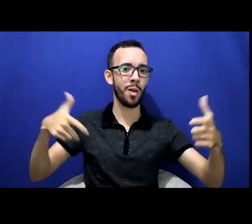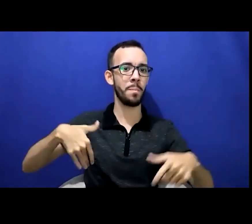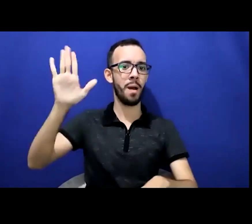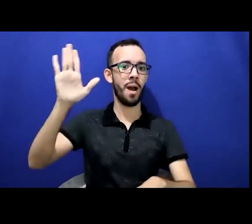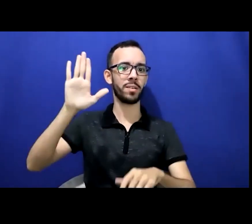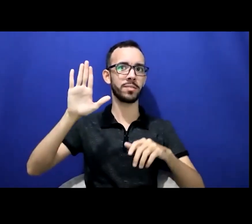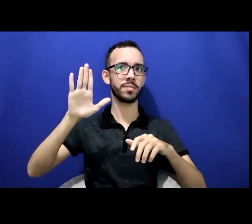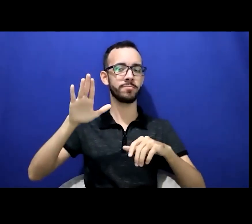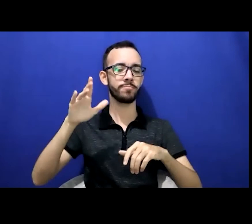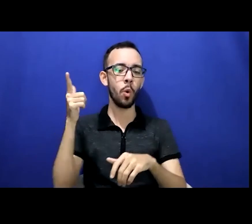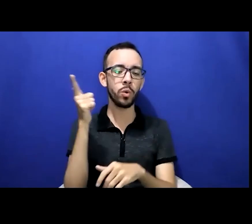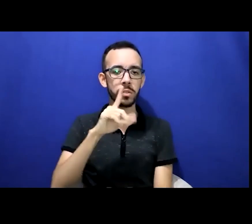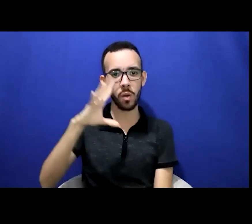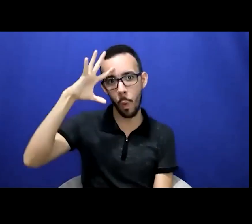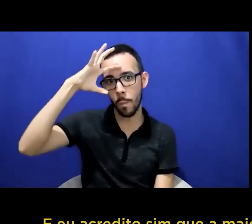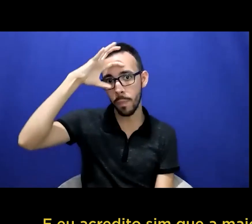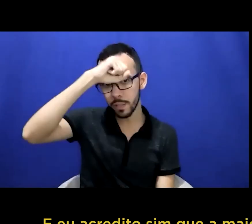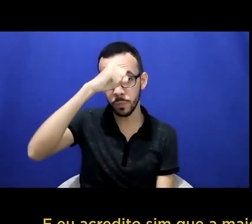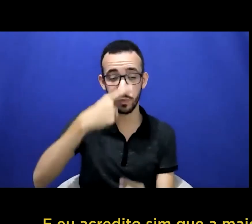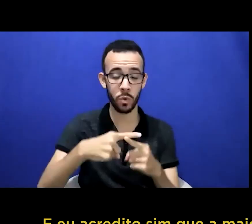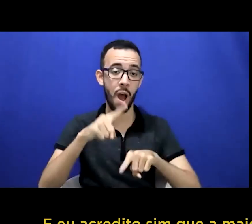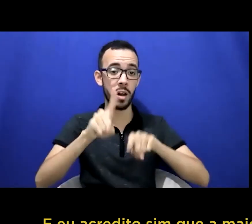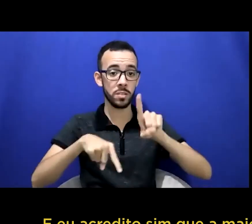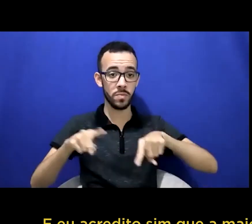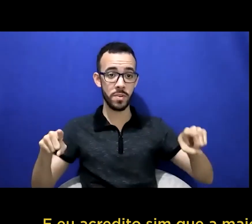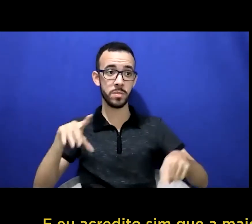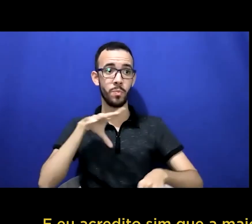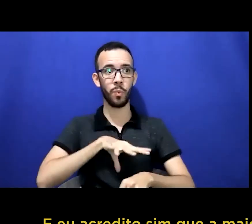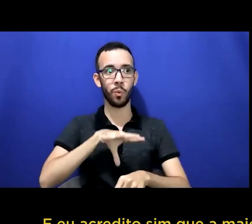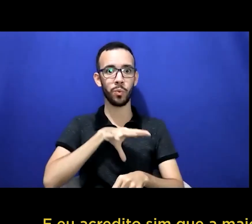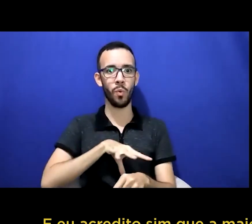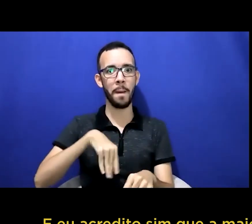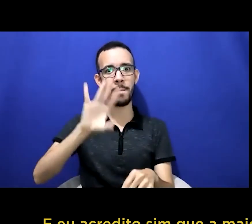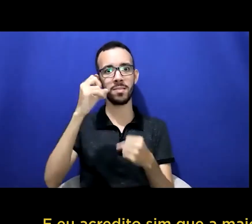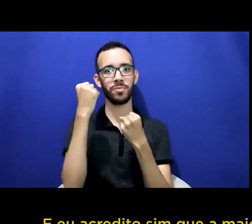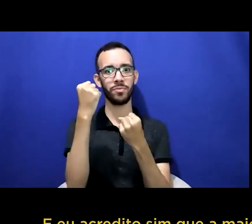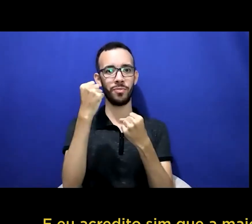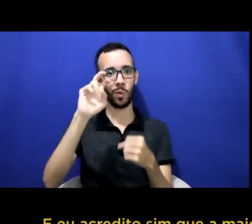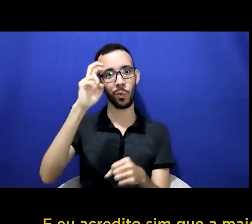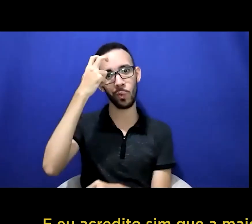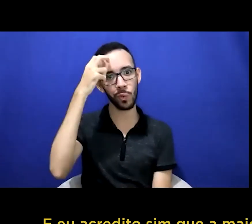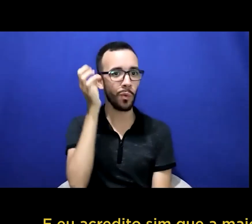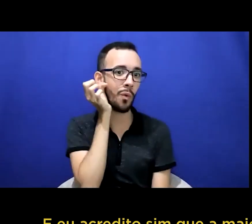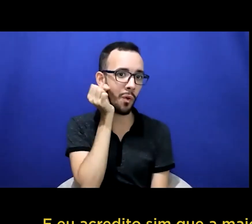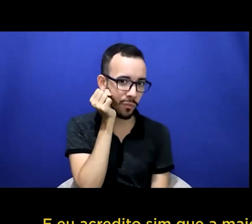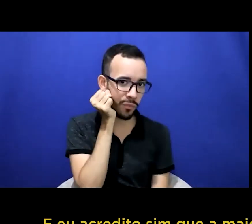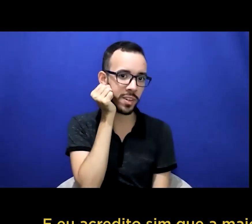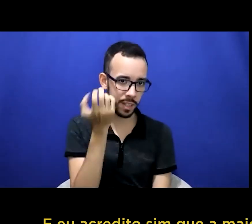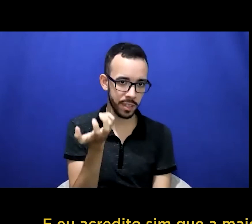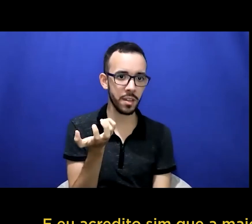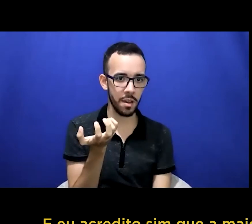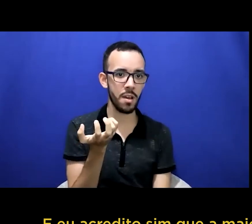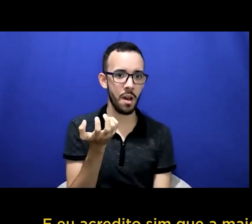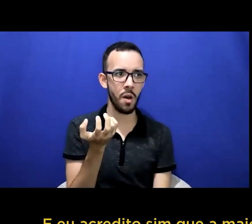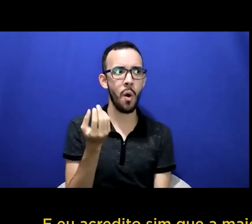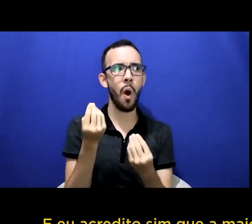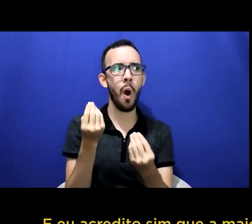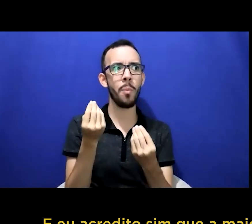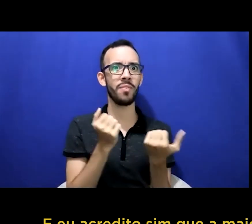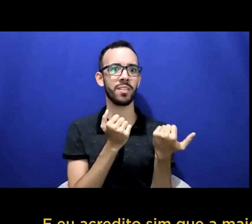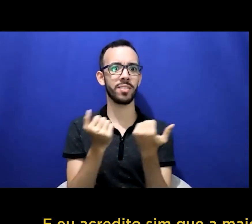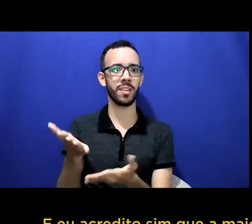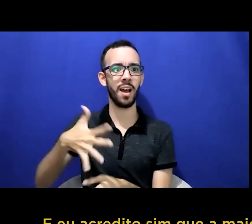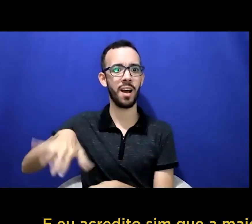mas e eu acredito sim que a maioria do público surdo gosta